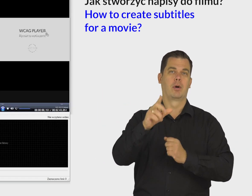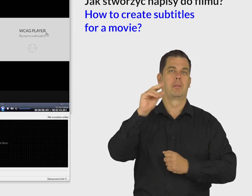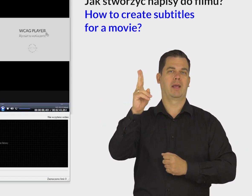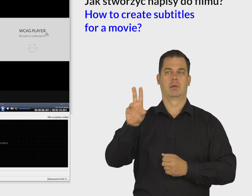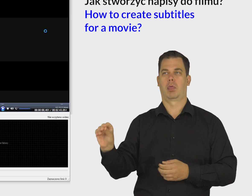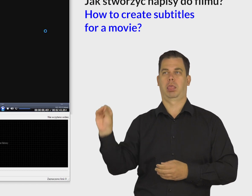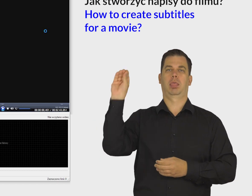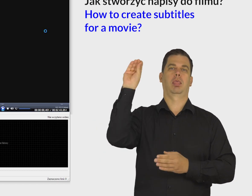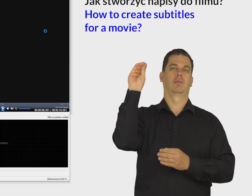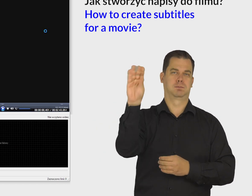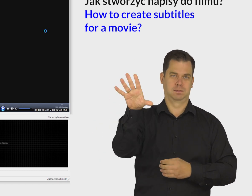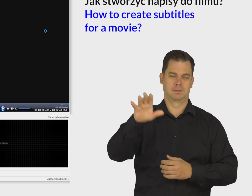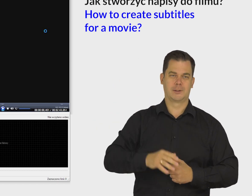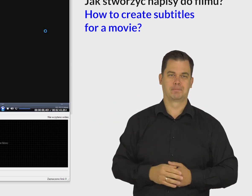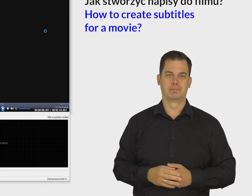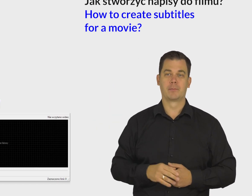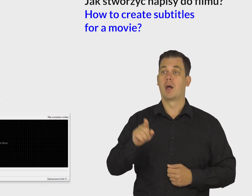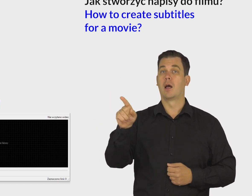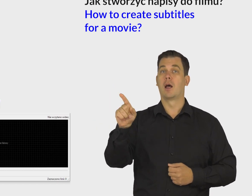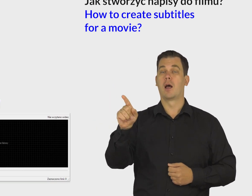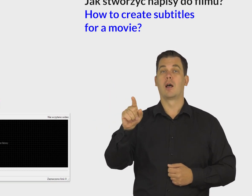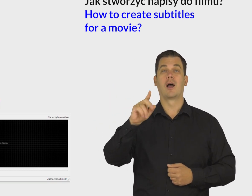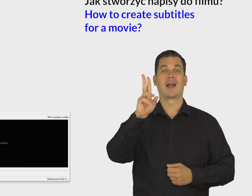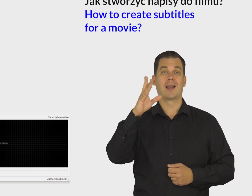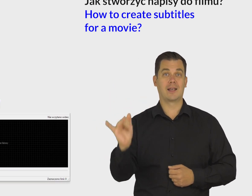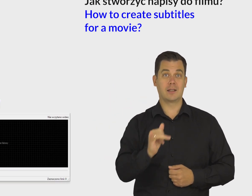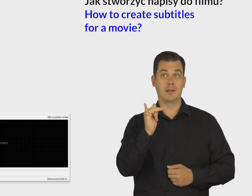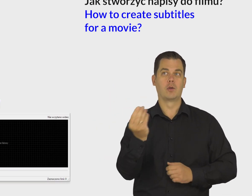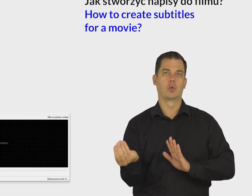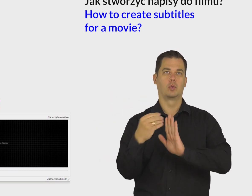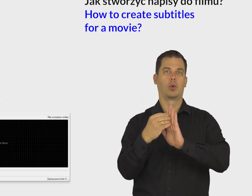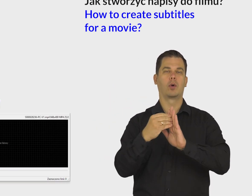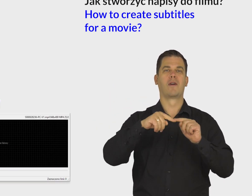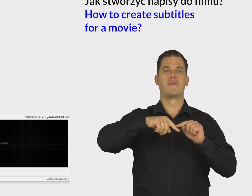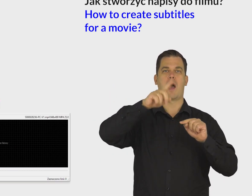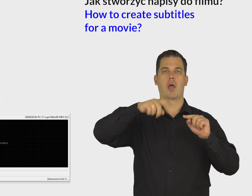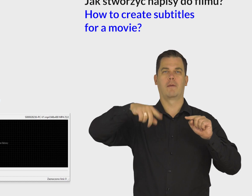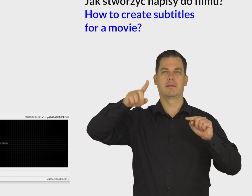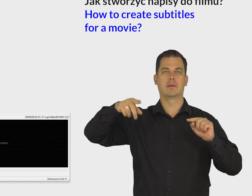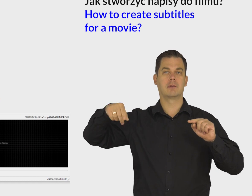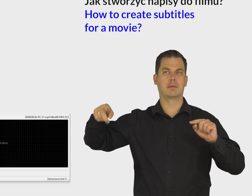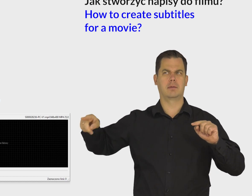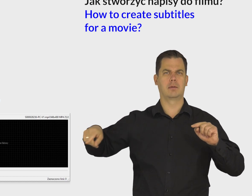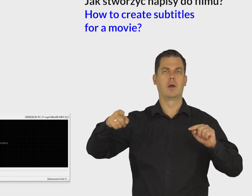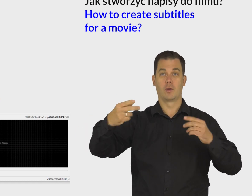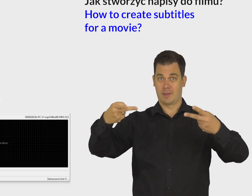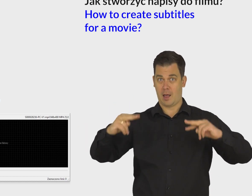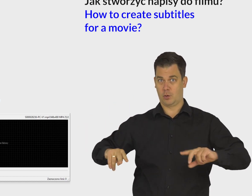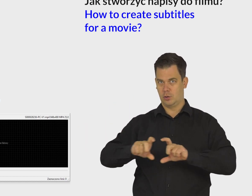swój plik wideo do programu. Kliknij w napis Kliknij, aby dodać wykres falowy, umieszczony na dole, na